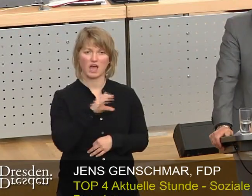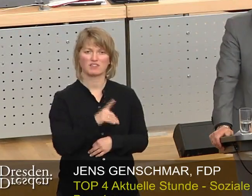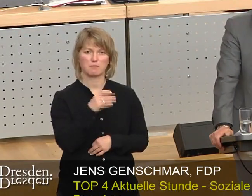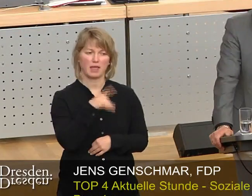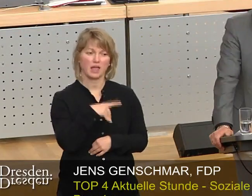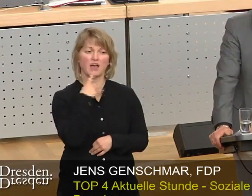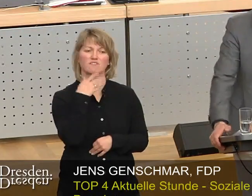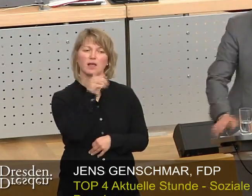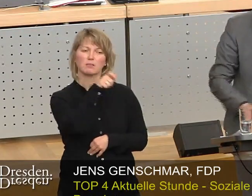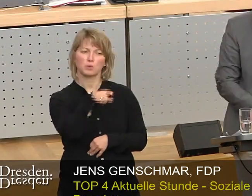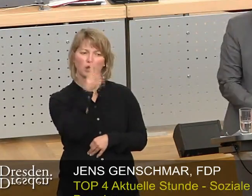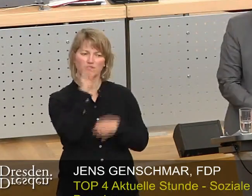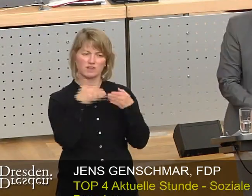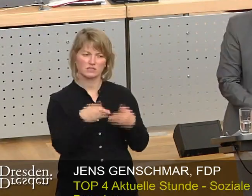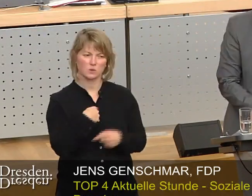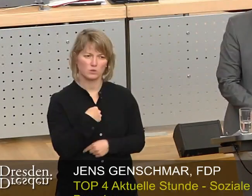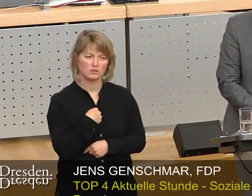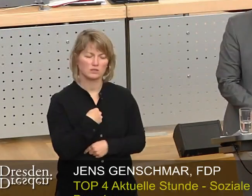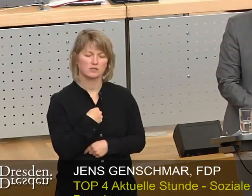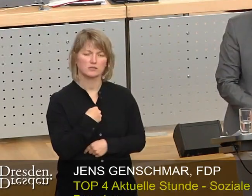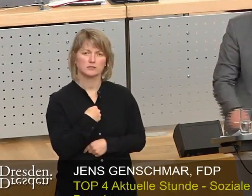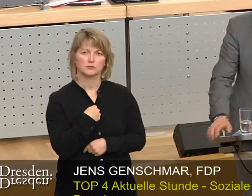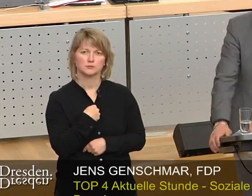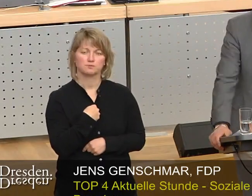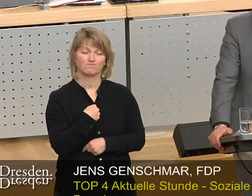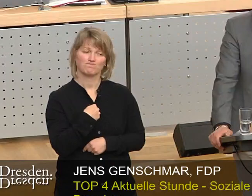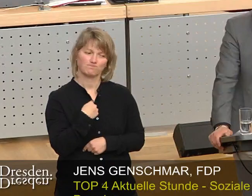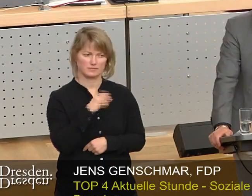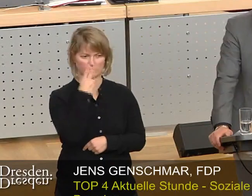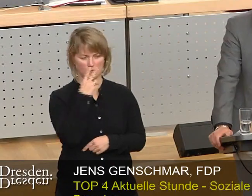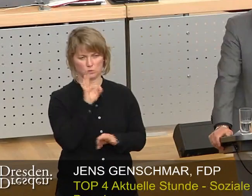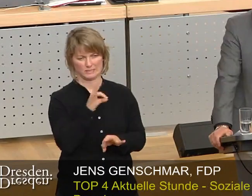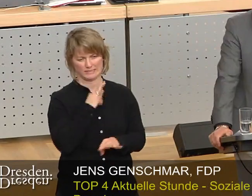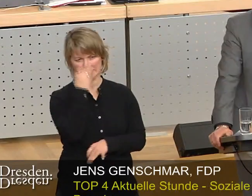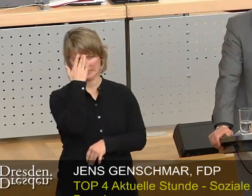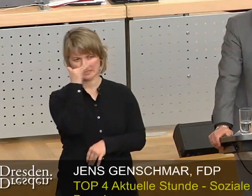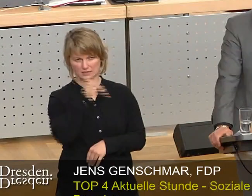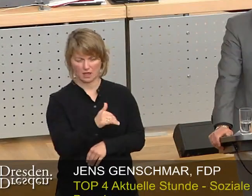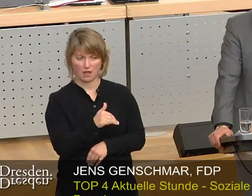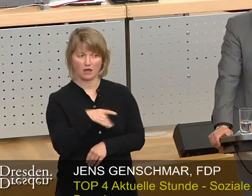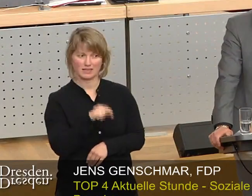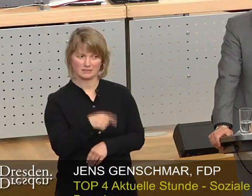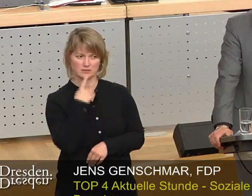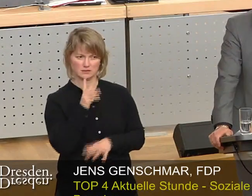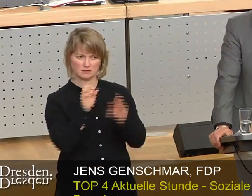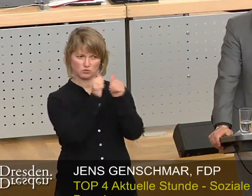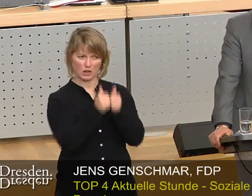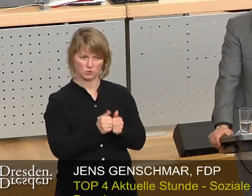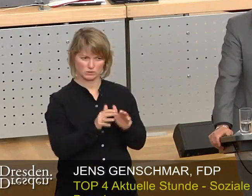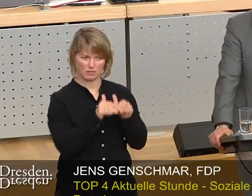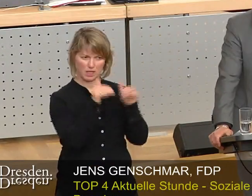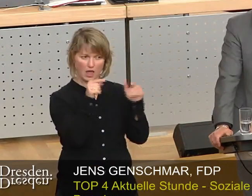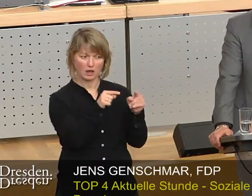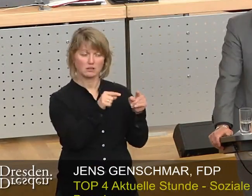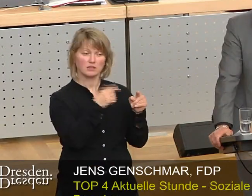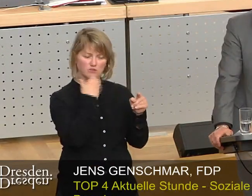ist es besonders besorgniserregend, wie diese Gestaltungsmehrheit die Errungenschaften des